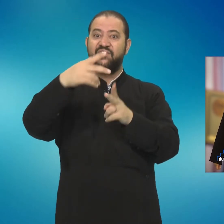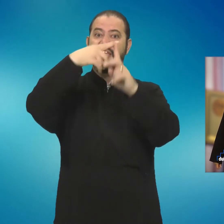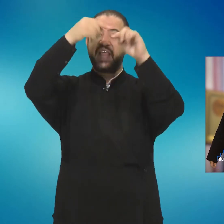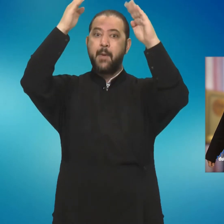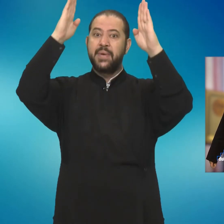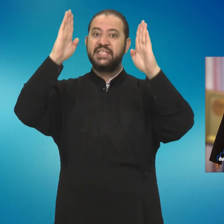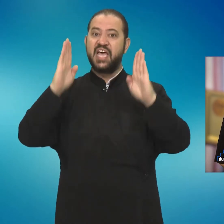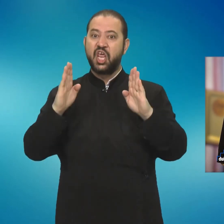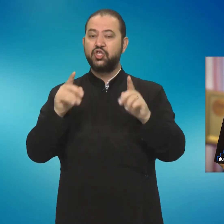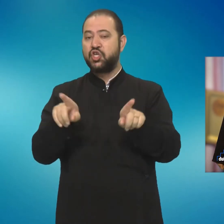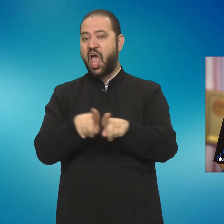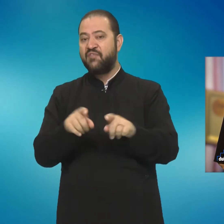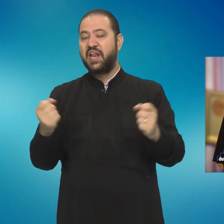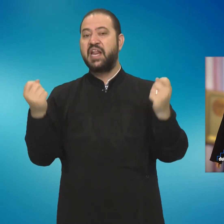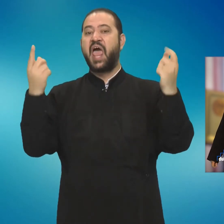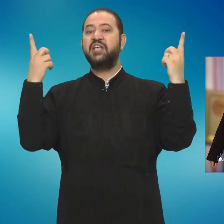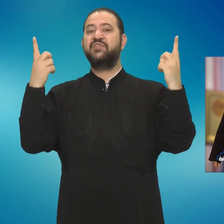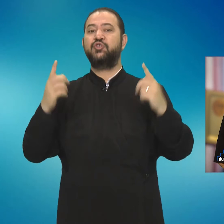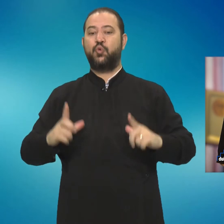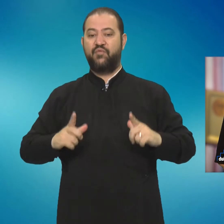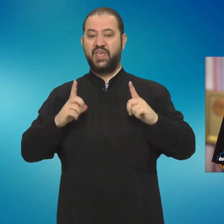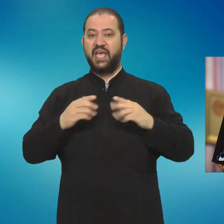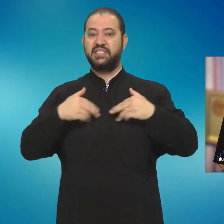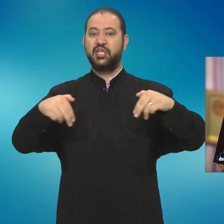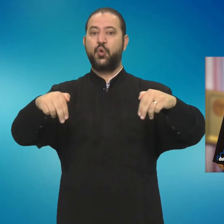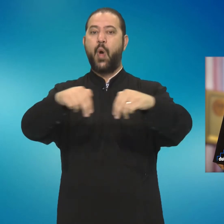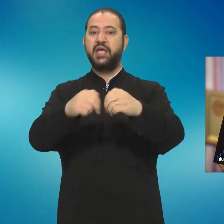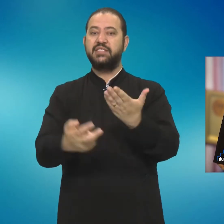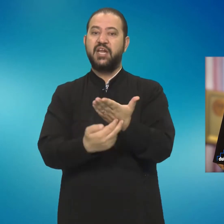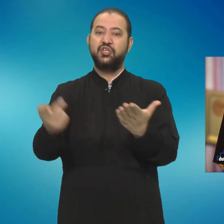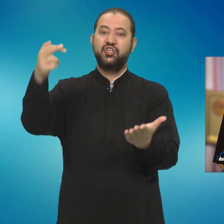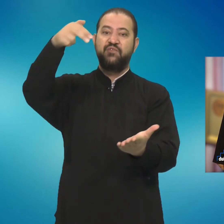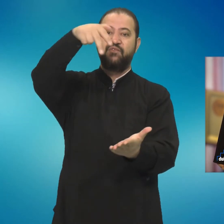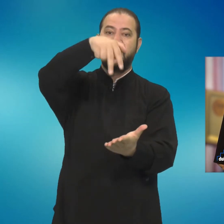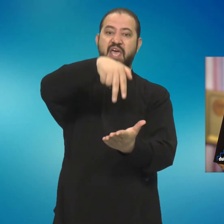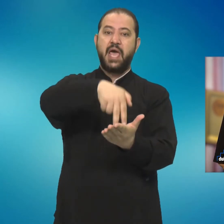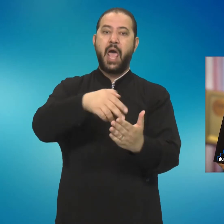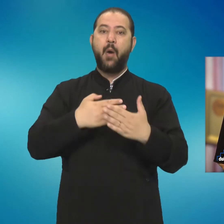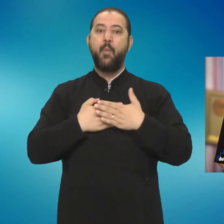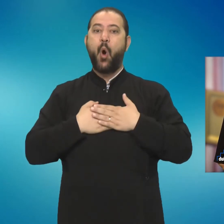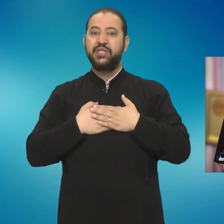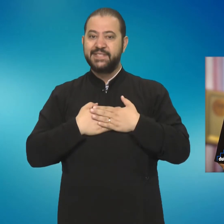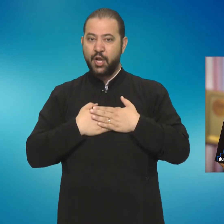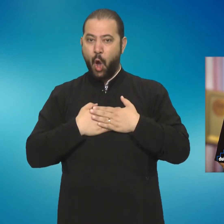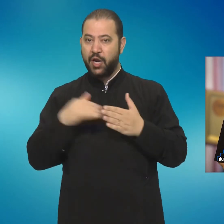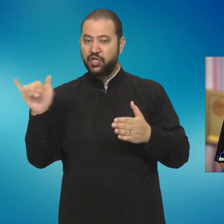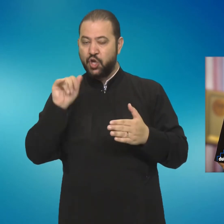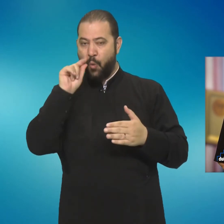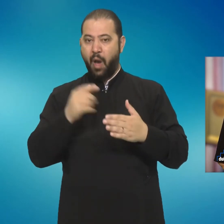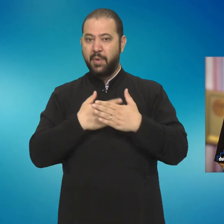sfârșitul vieții noastre și la învierea morților. Pentru că